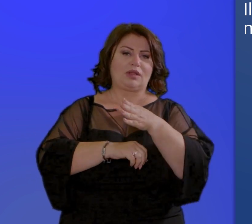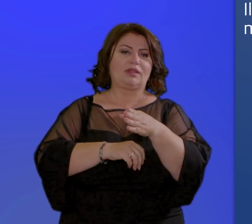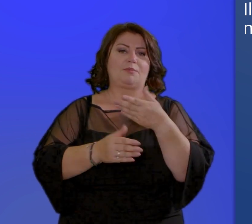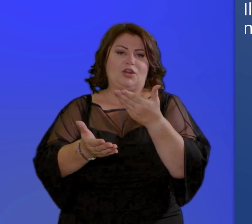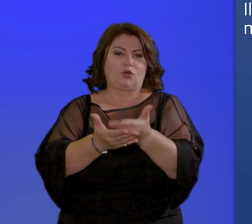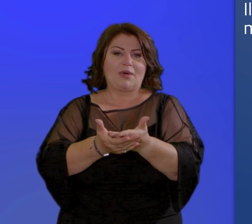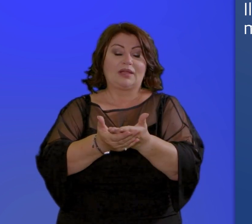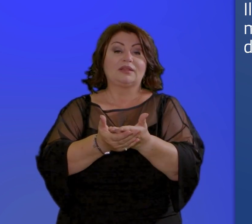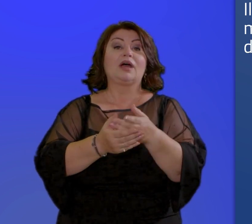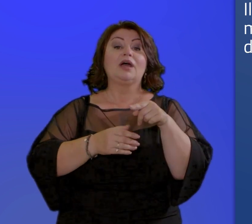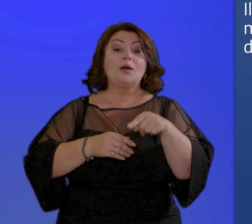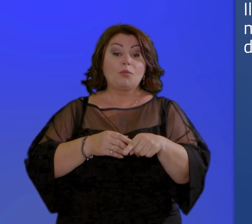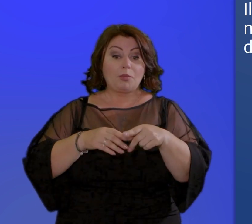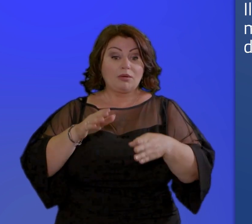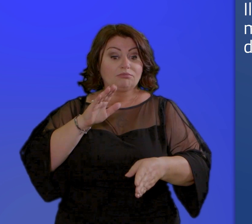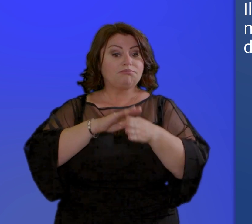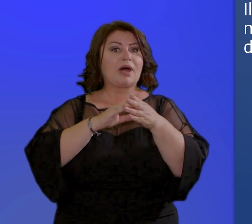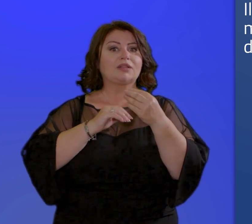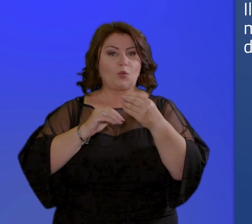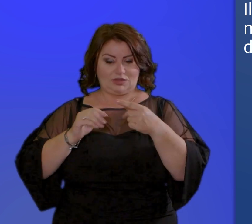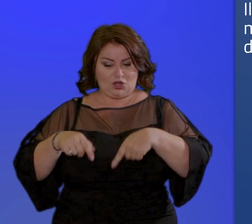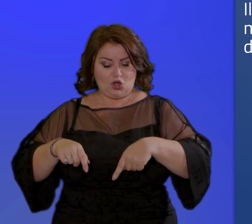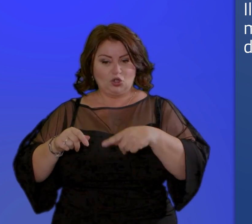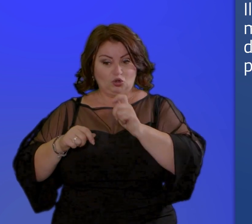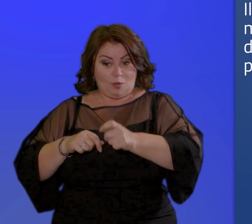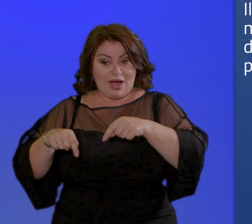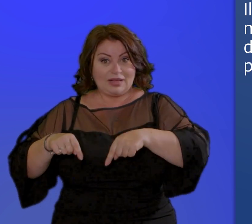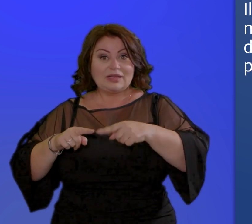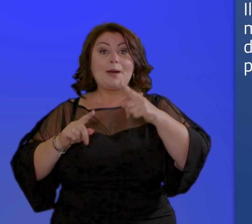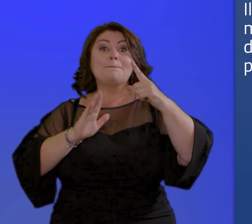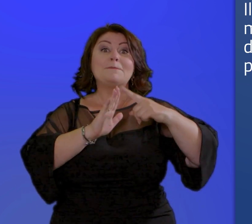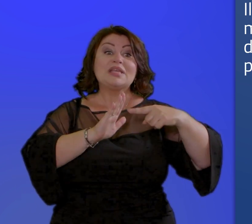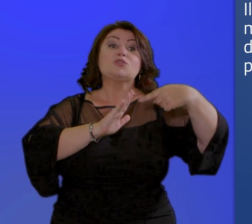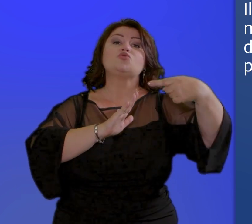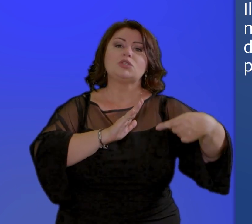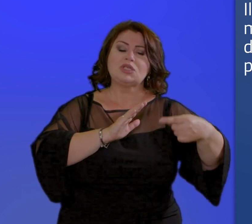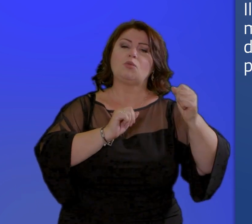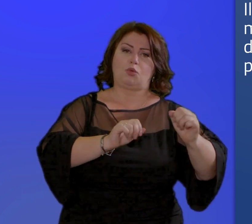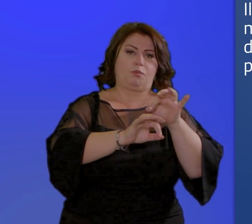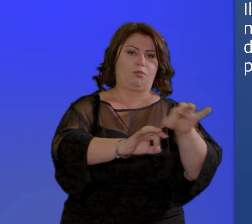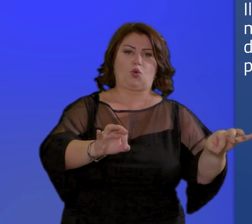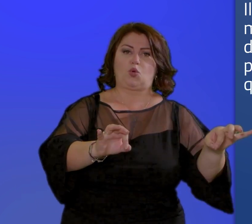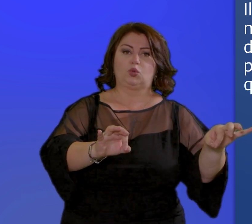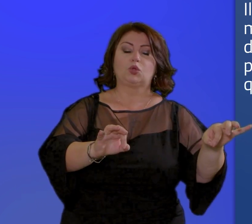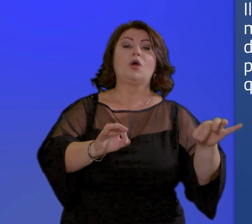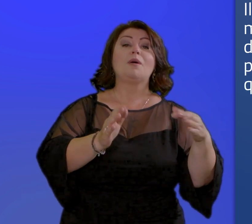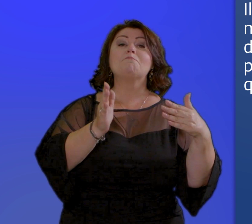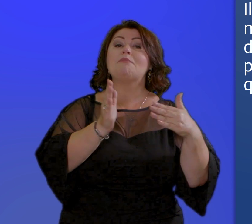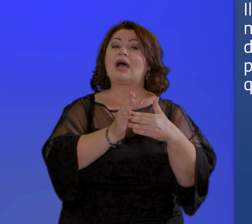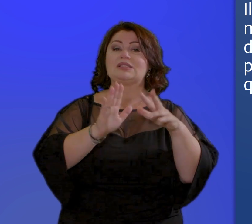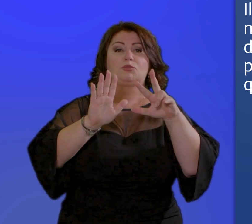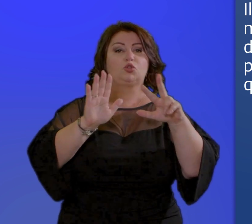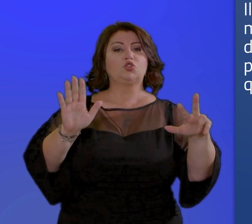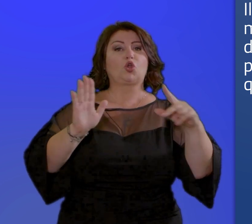a quello di presentazione della domanda ed è concesso per un periodo massimo di 18 mesi trascorsi i quali